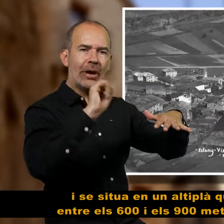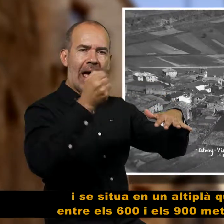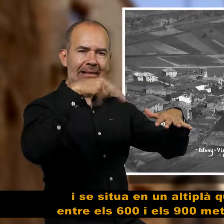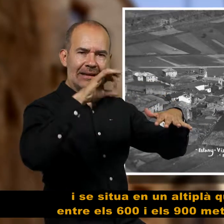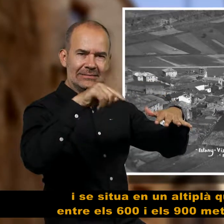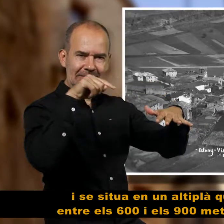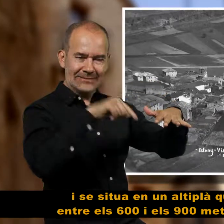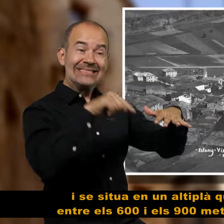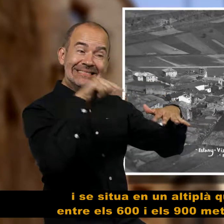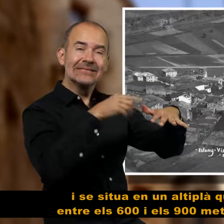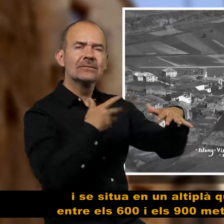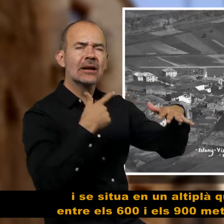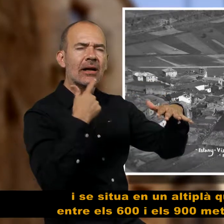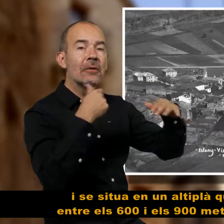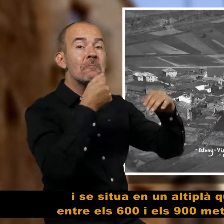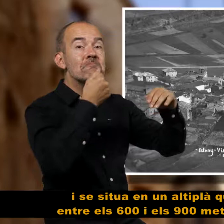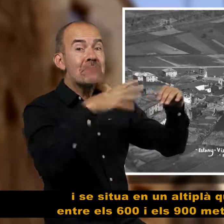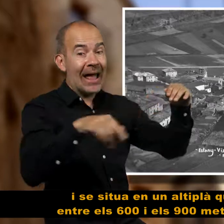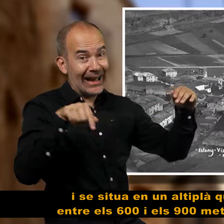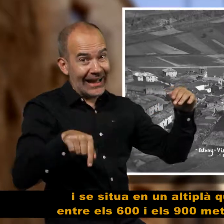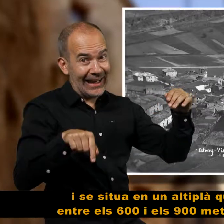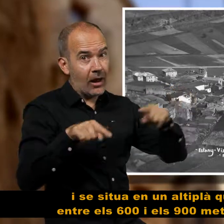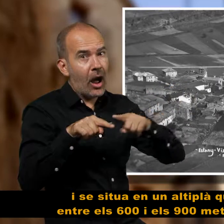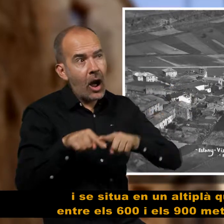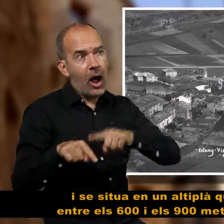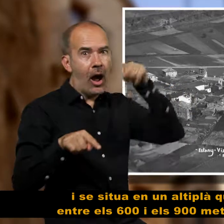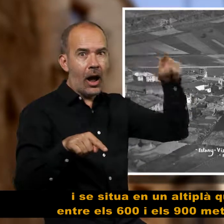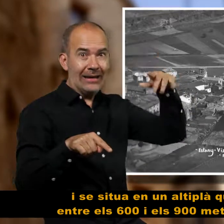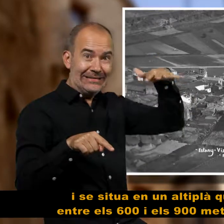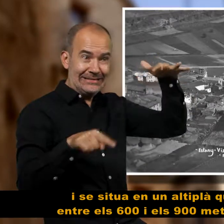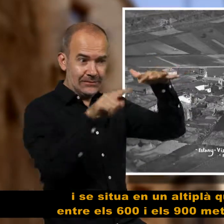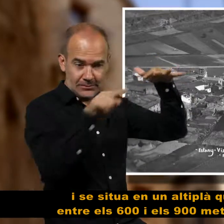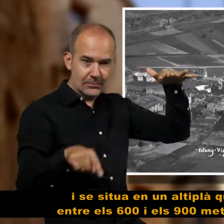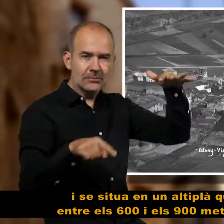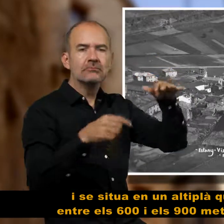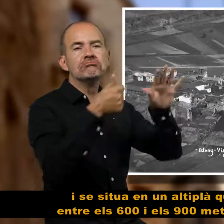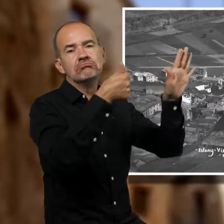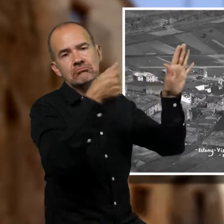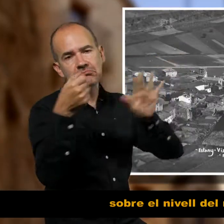altiplà que oscil·la entre els 600 i els 900 metres d'alçada sobre el nivell del mar.